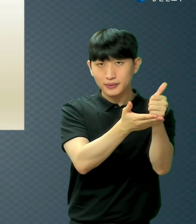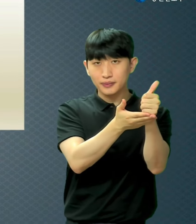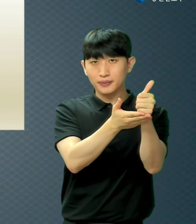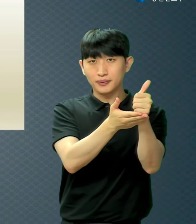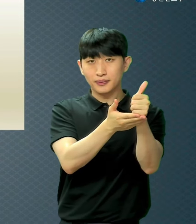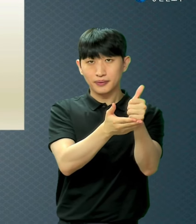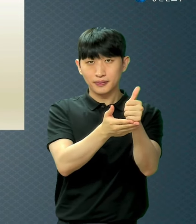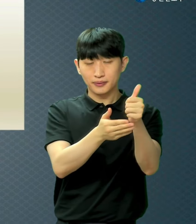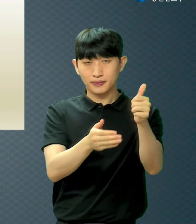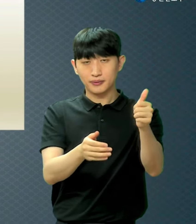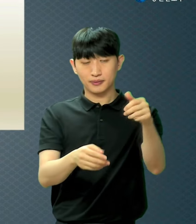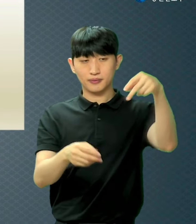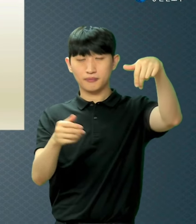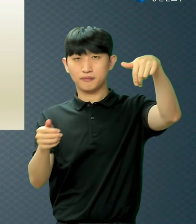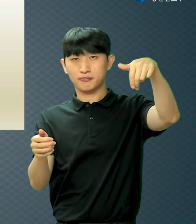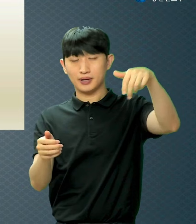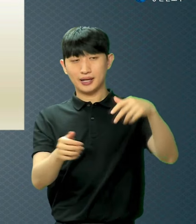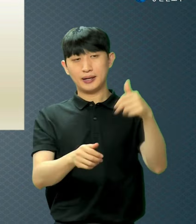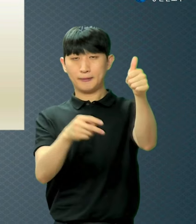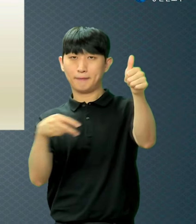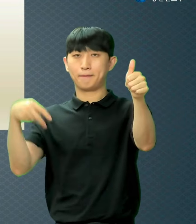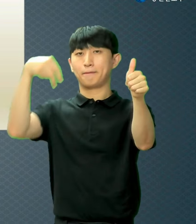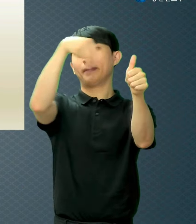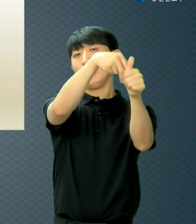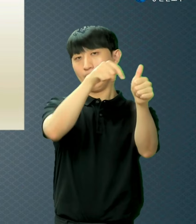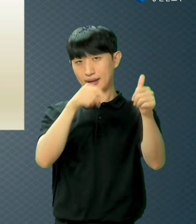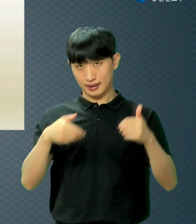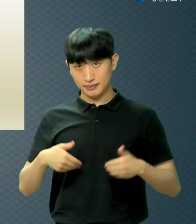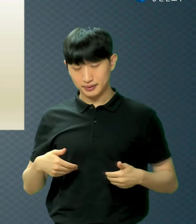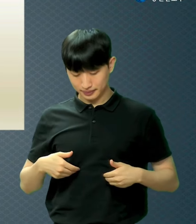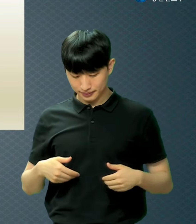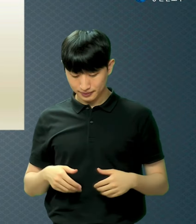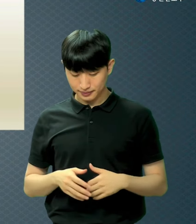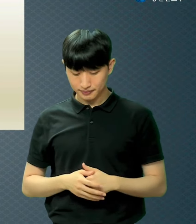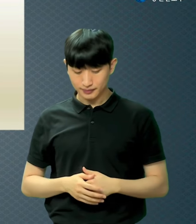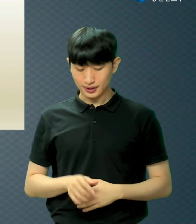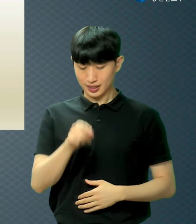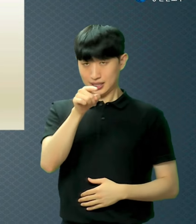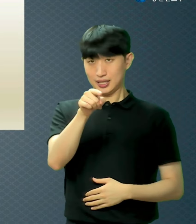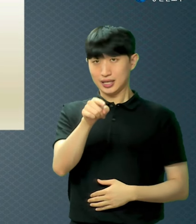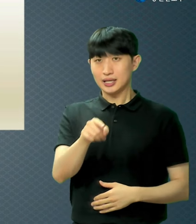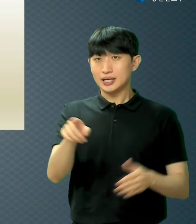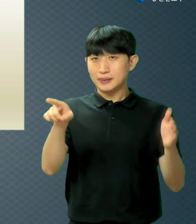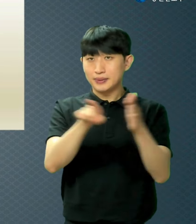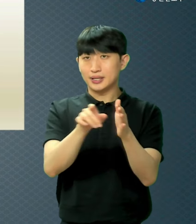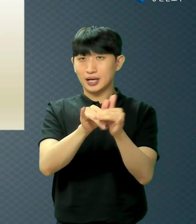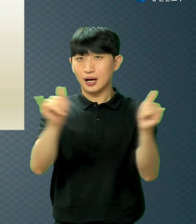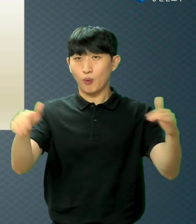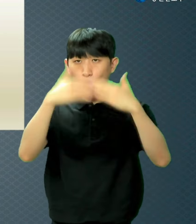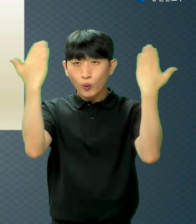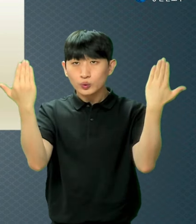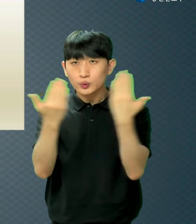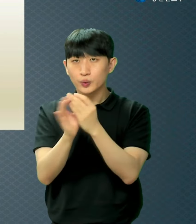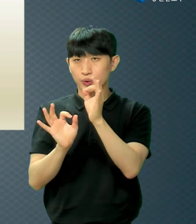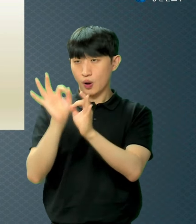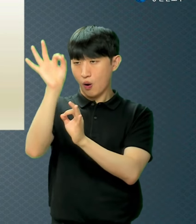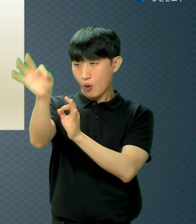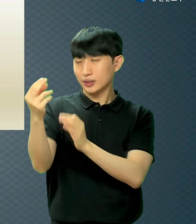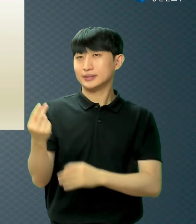이는 저를 믿는 자마다 영생을 얻게 하려 하심이니라